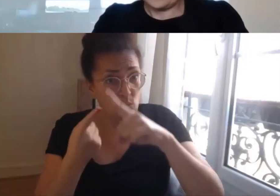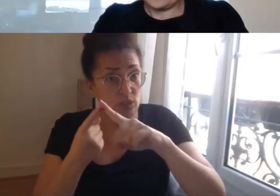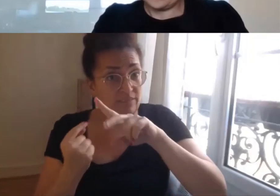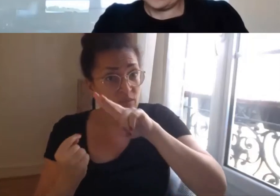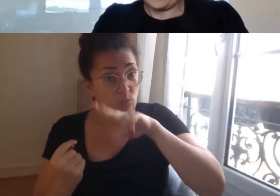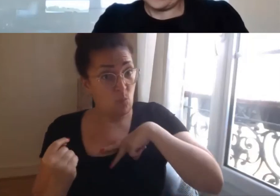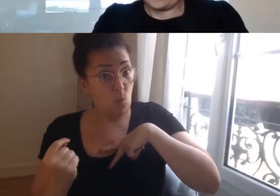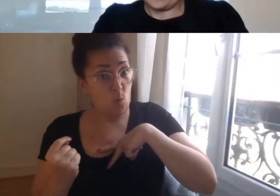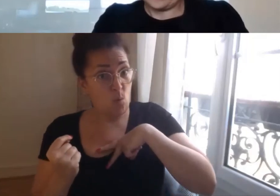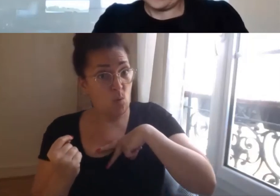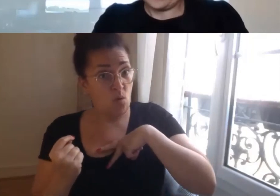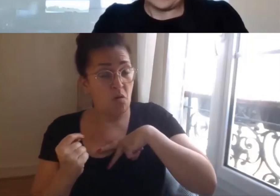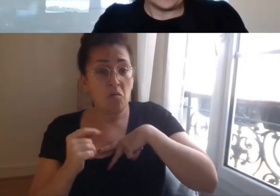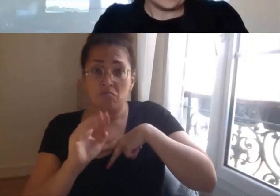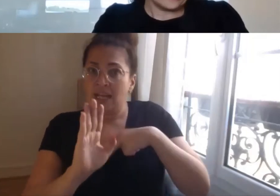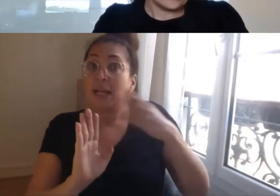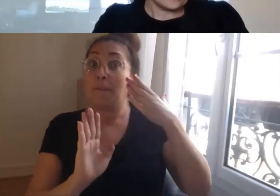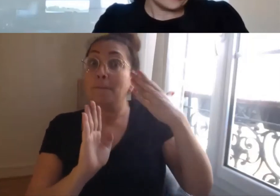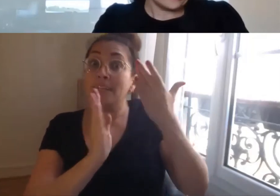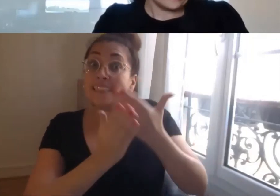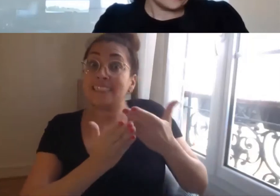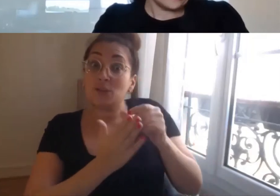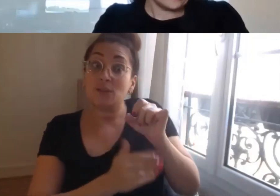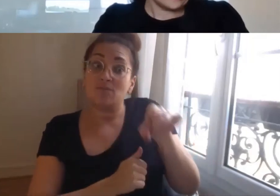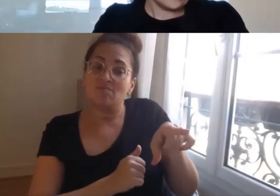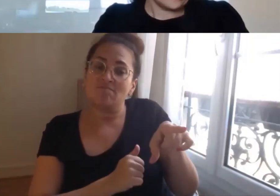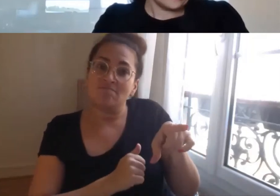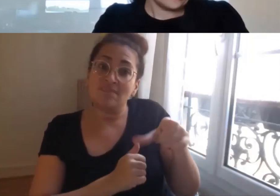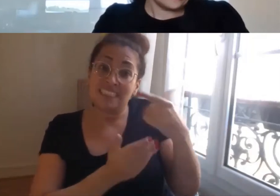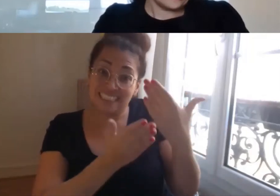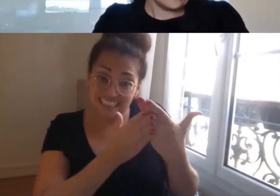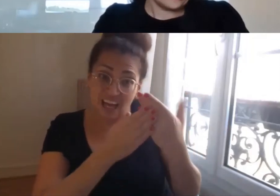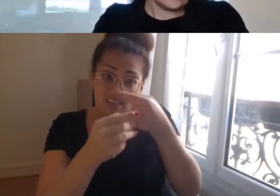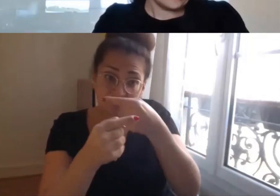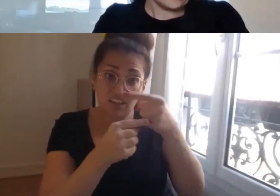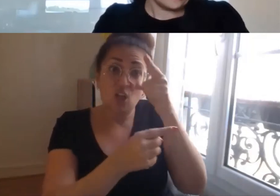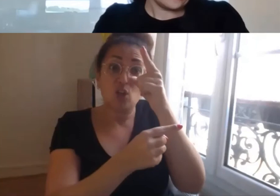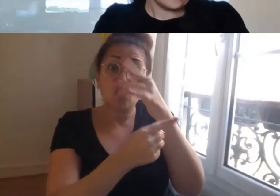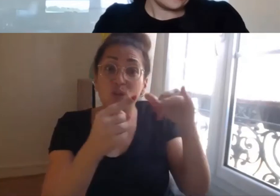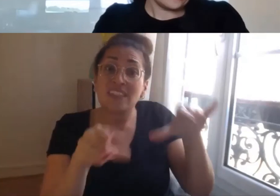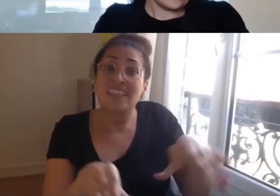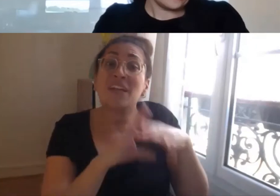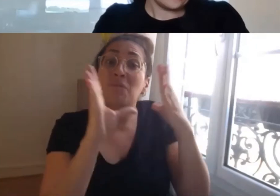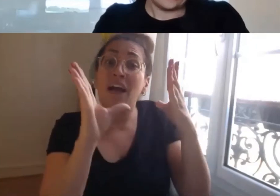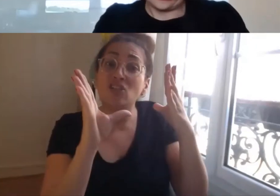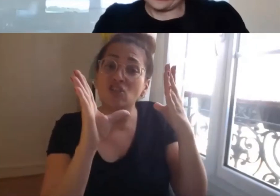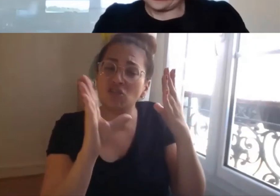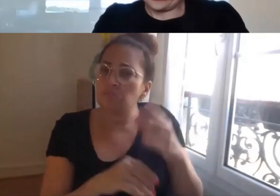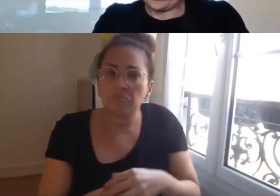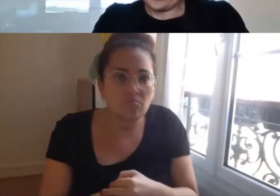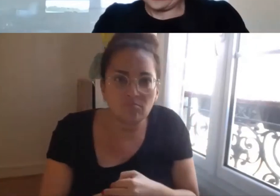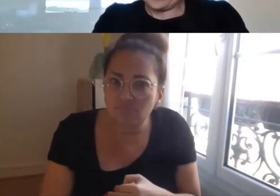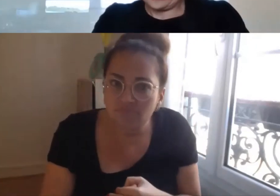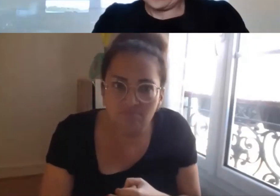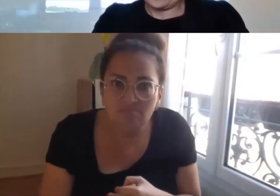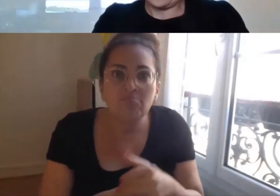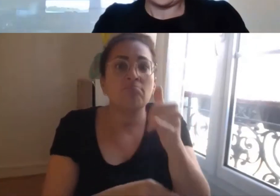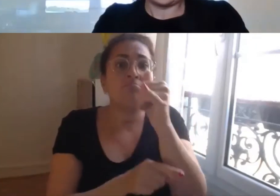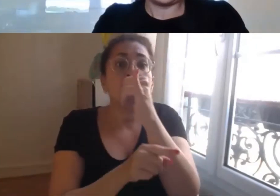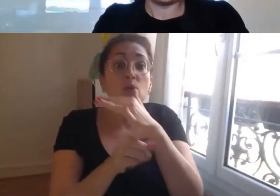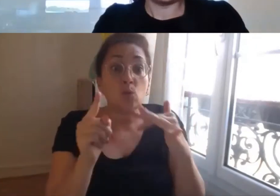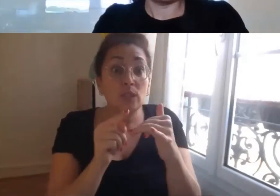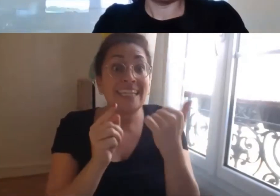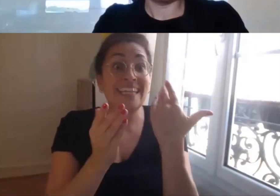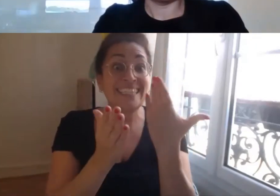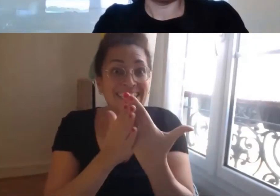simplement ce groupe de personnes ne serait pas une société ce qui fait la société c'est le soin que